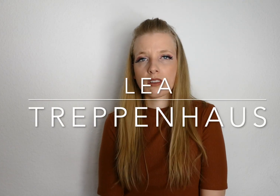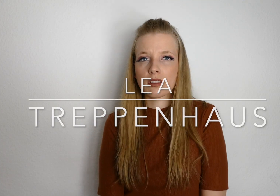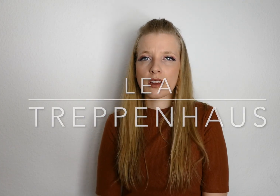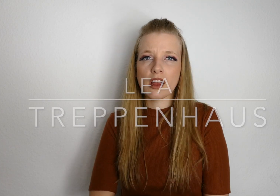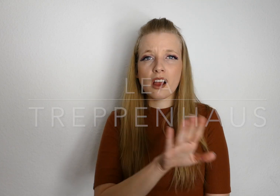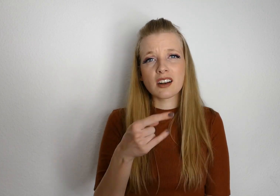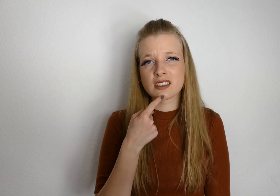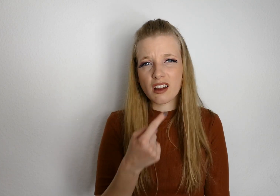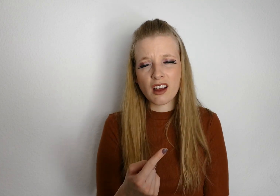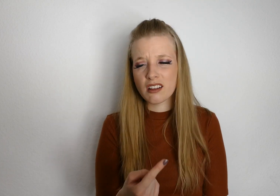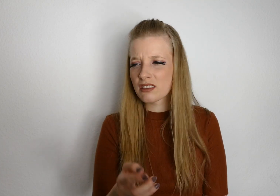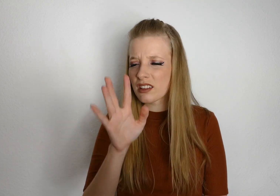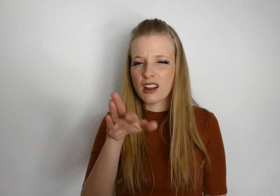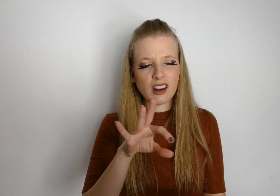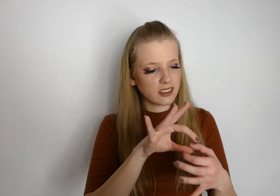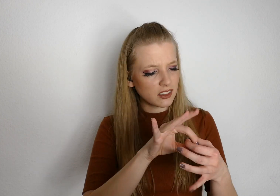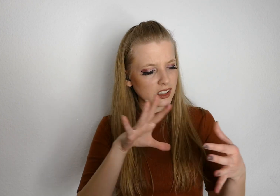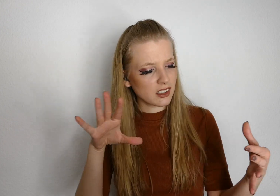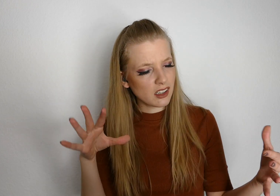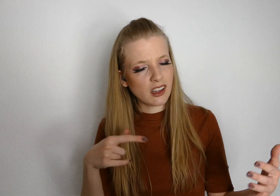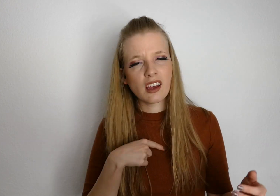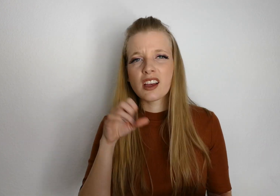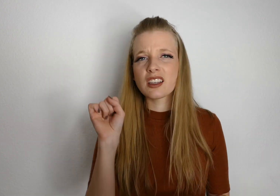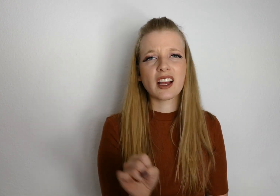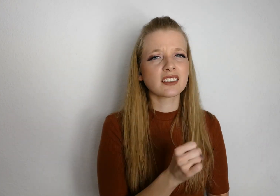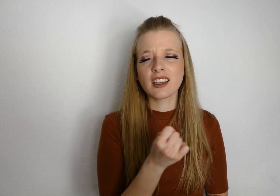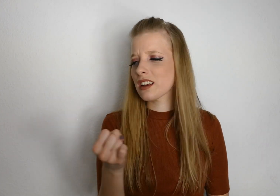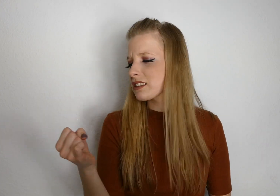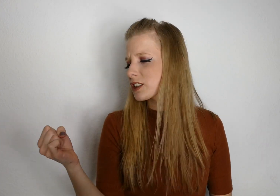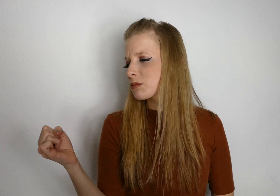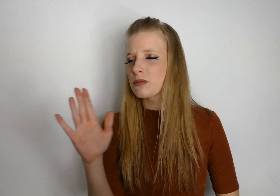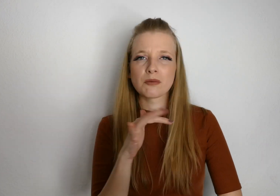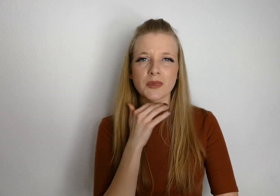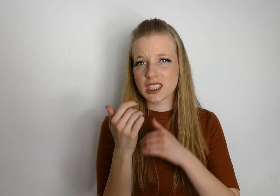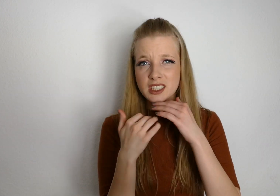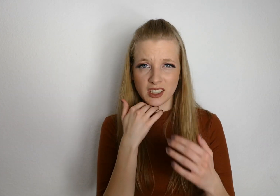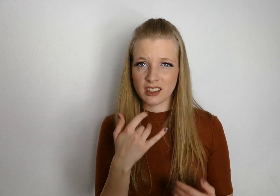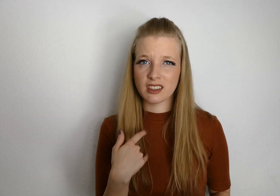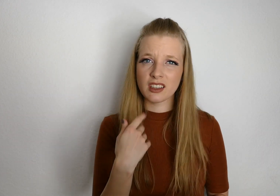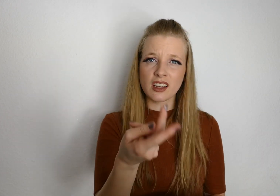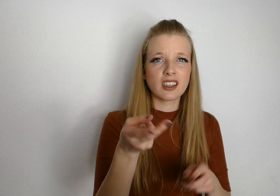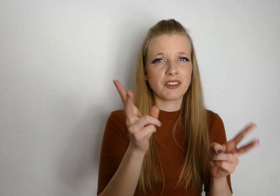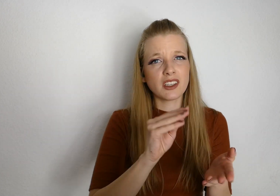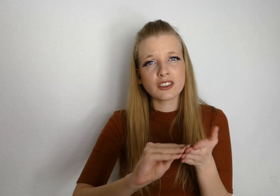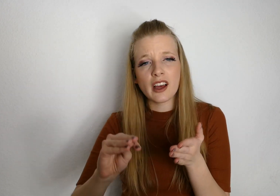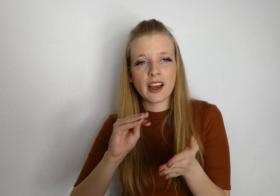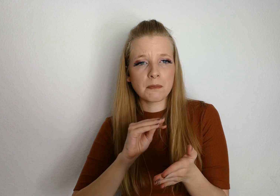Alle sagen, lass ihn gehen Ich kann es keinem mehr erzählen Dass wir noch schreiben